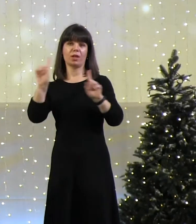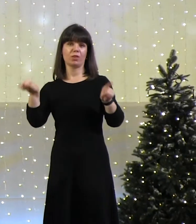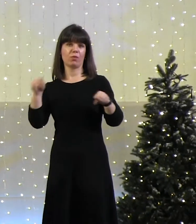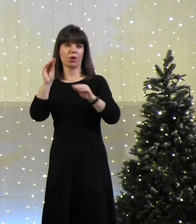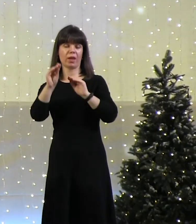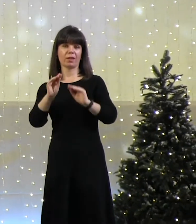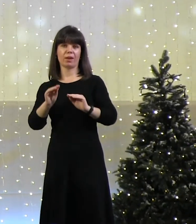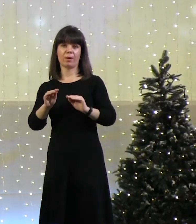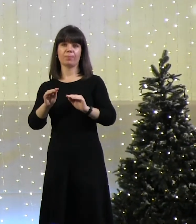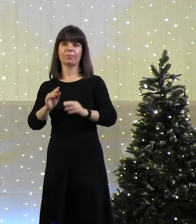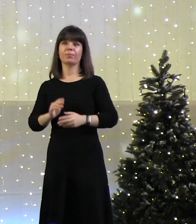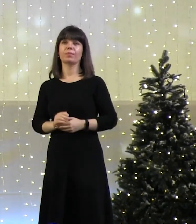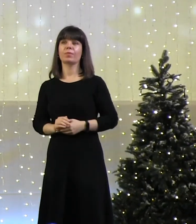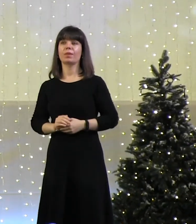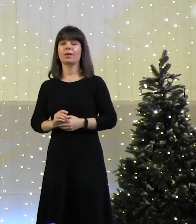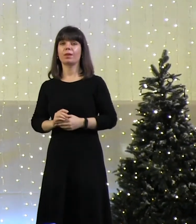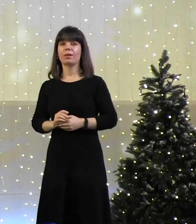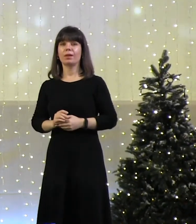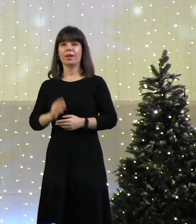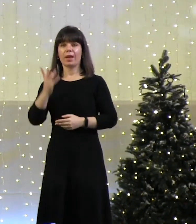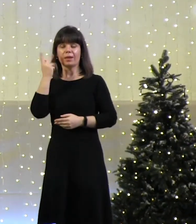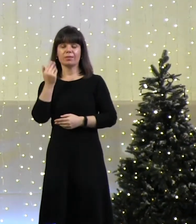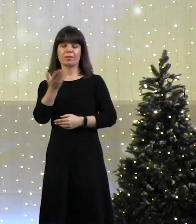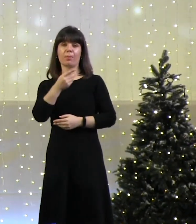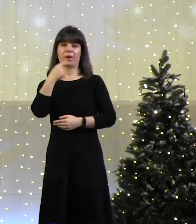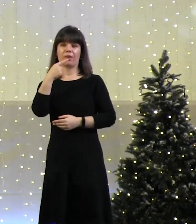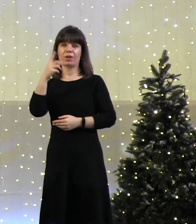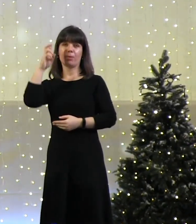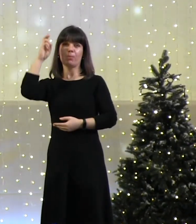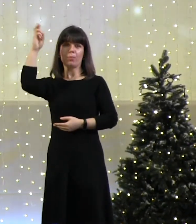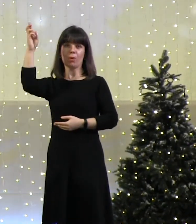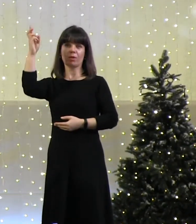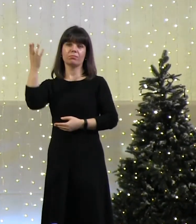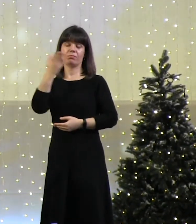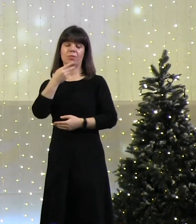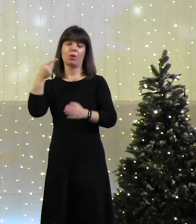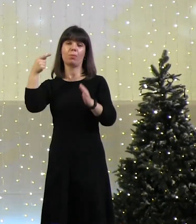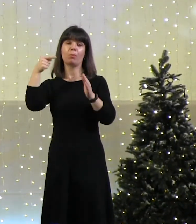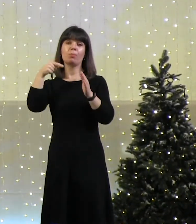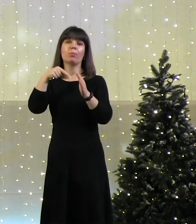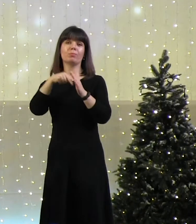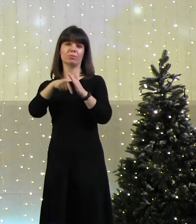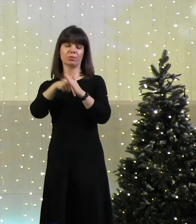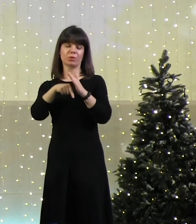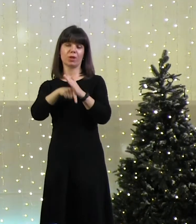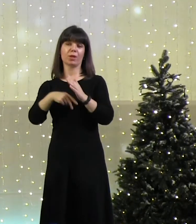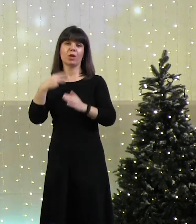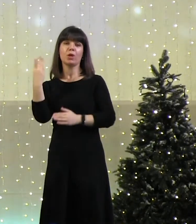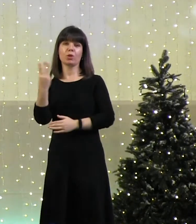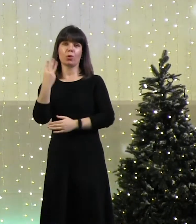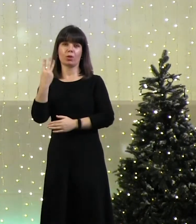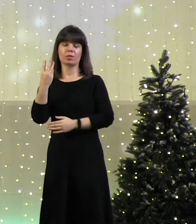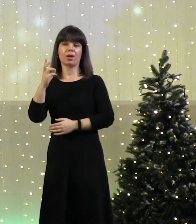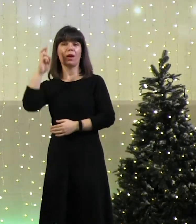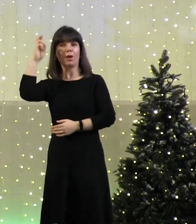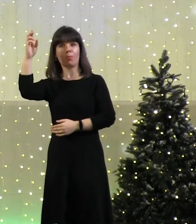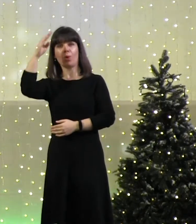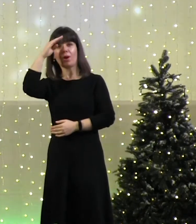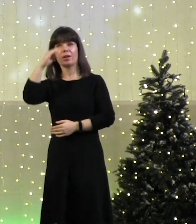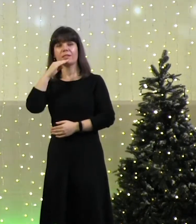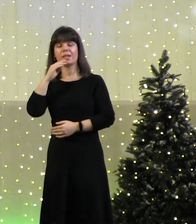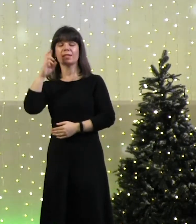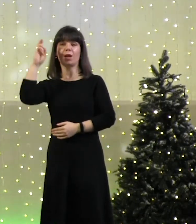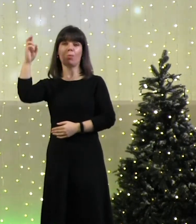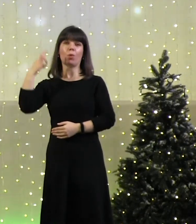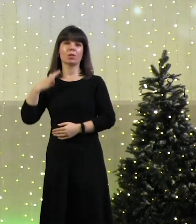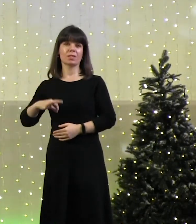И Бог, когда мы говорим Бог, мы подразумеваем троицу. Это Бог-отец, Бог-сын